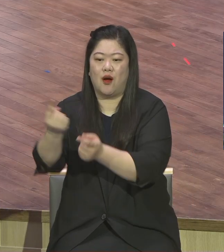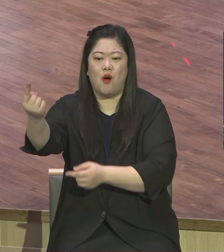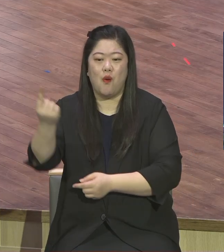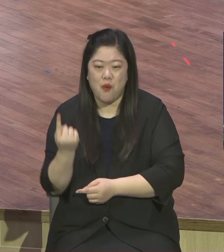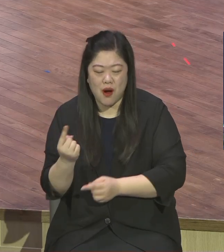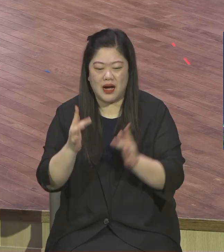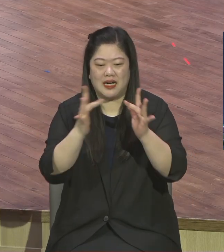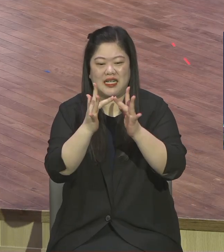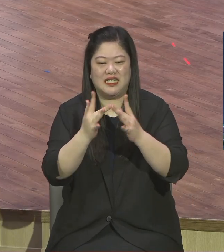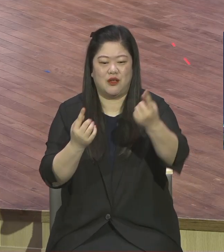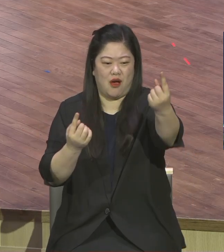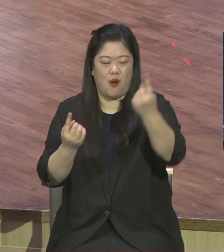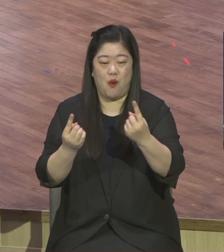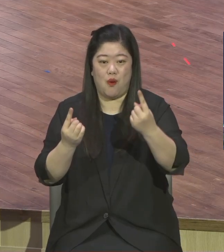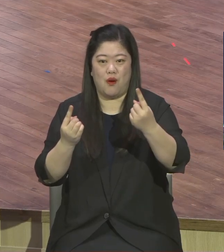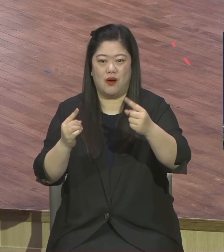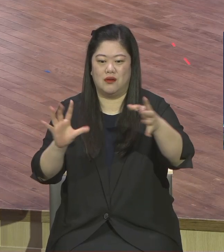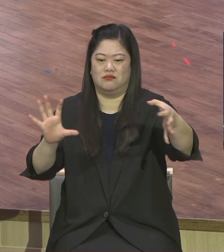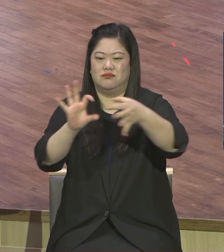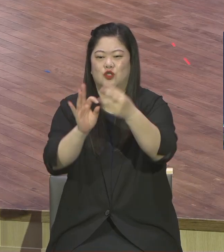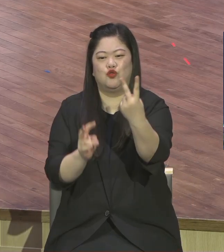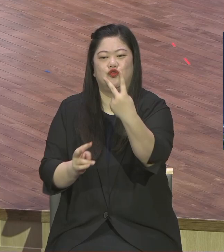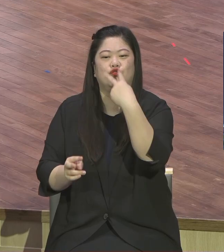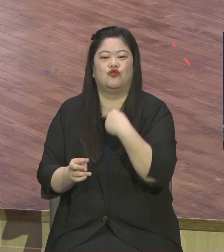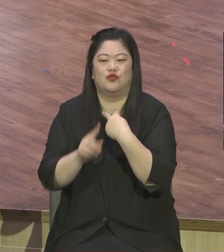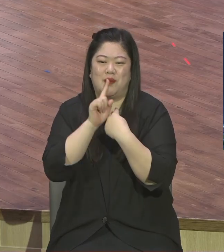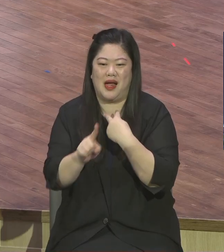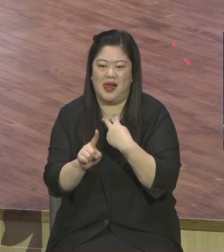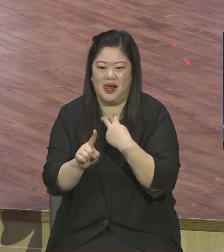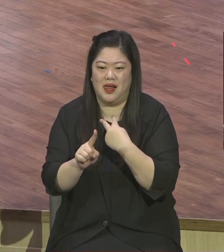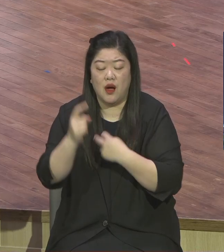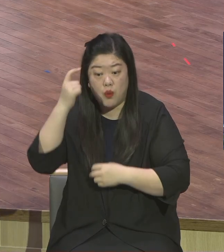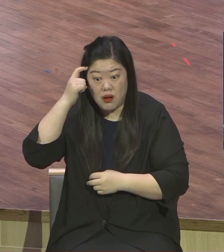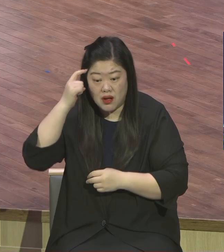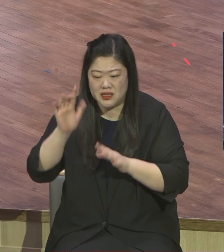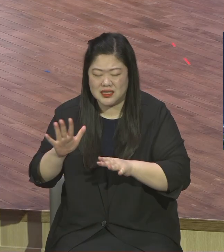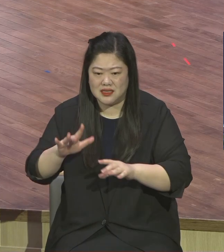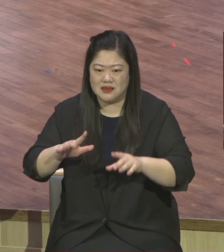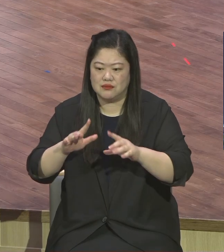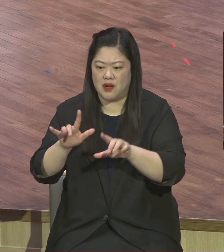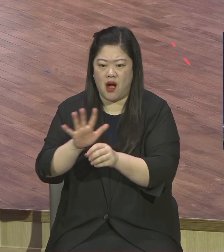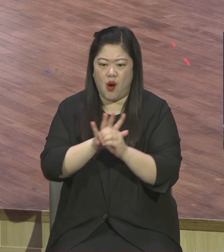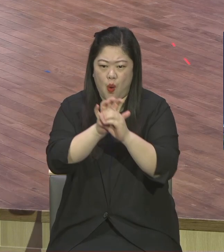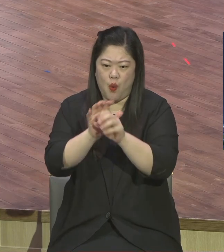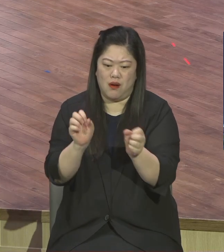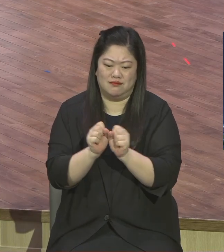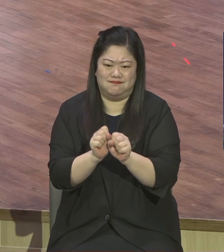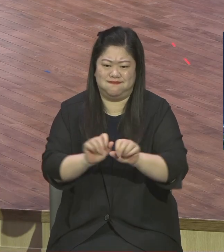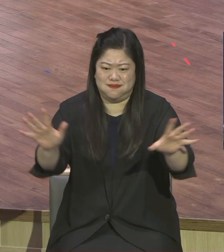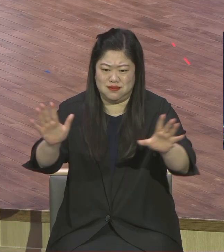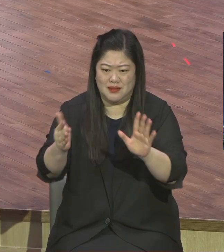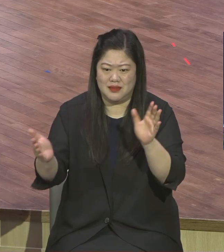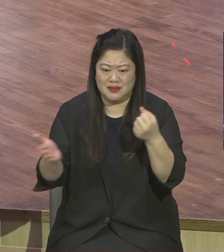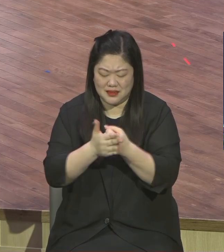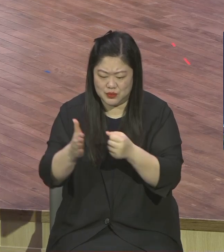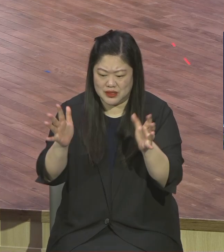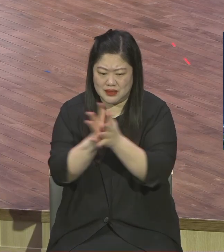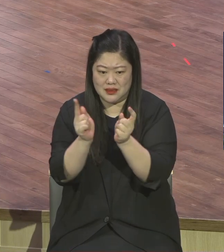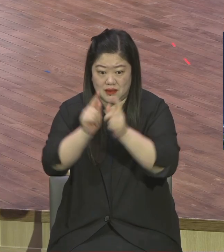수 없어요. 20%밖에 참석을 할 수 없으니까 그렇게 지난주도 2,400명